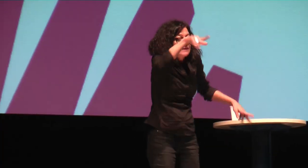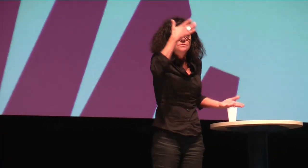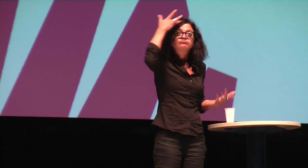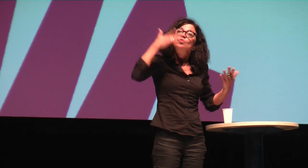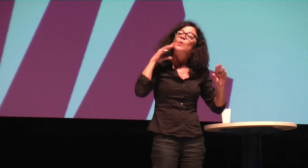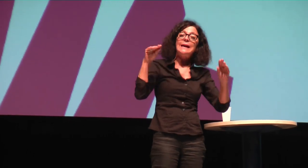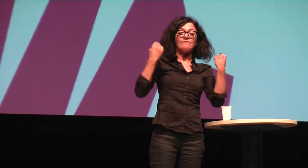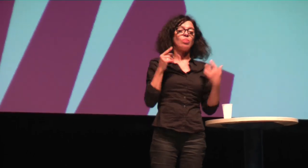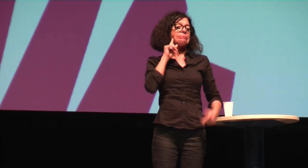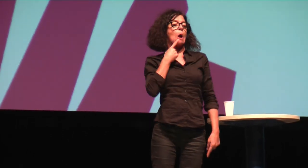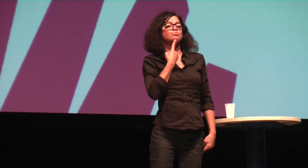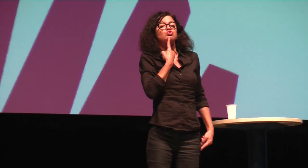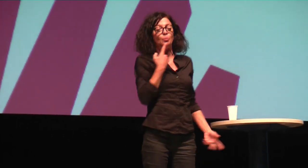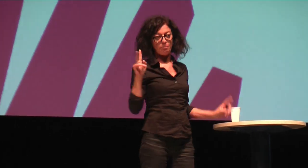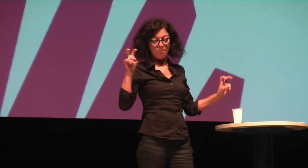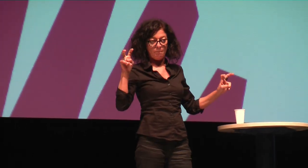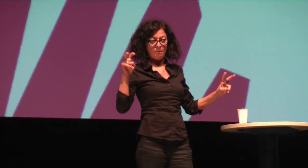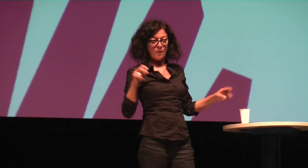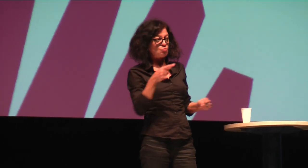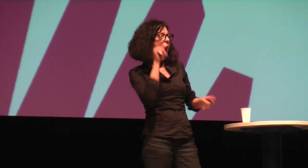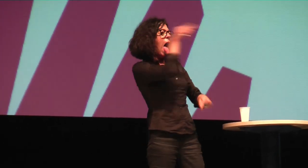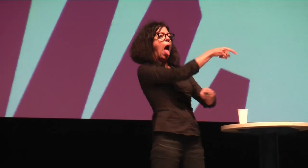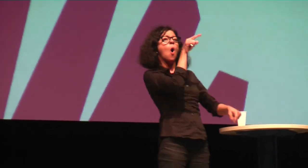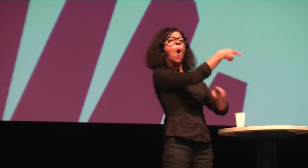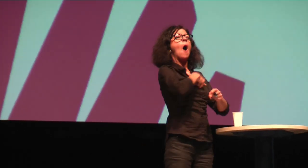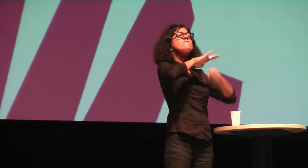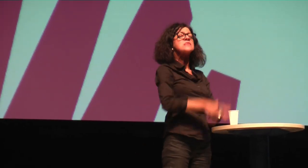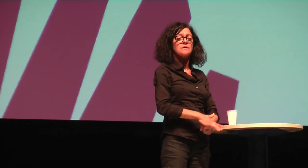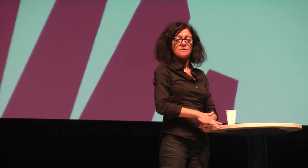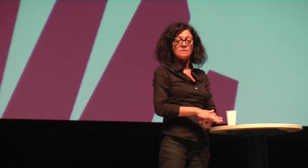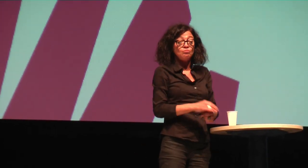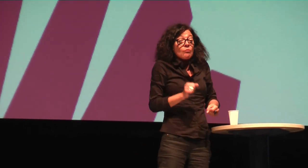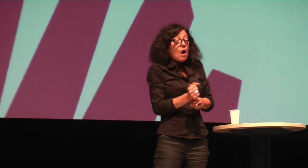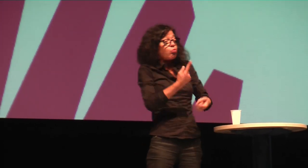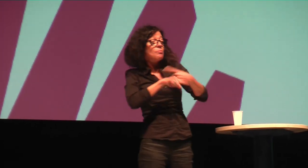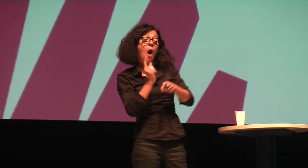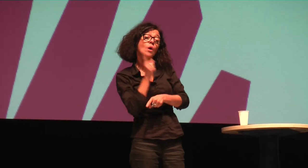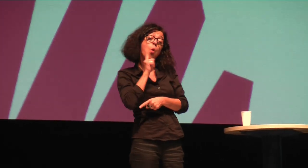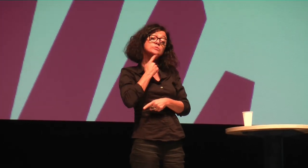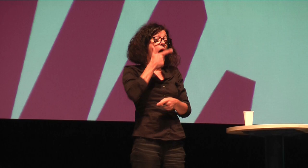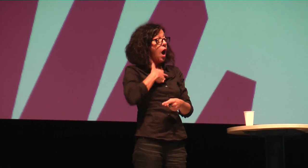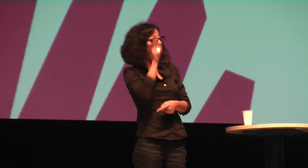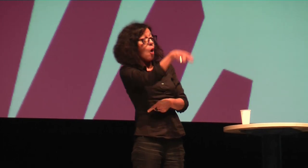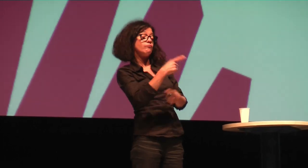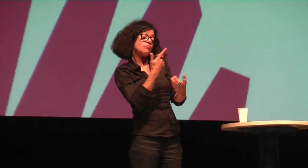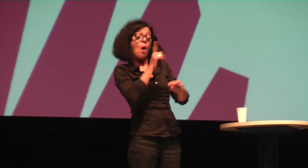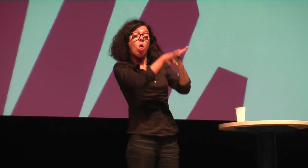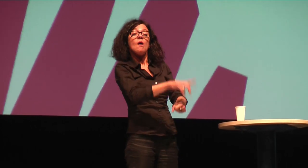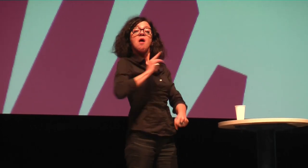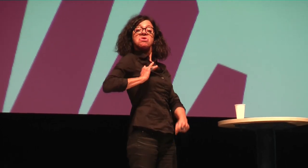es auch, dass Hörende zum Beispiel Taubsturm benutzen, dieses Wort. Also dann schreien Gehörlose wieder auf und sagen, oh, der hat Taubsturm gesagt